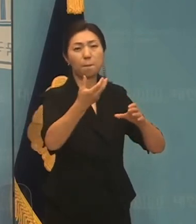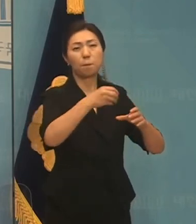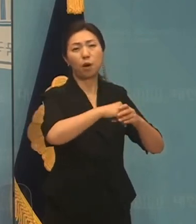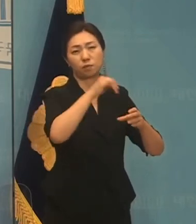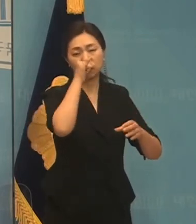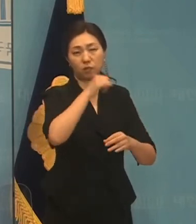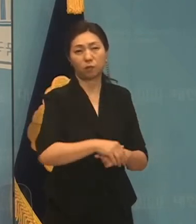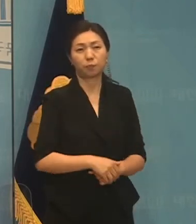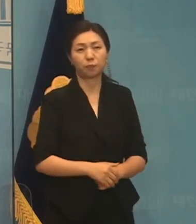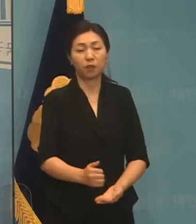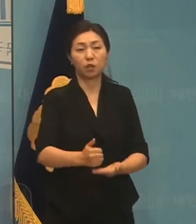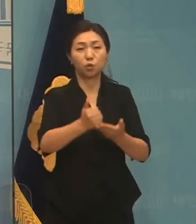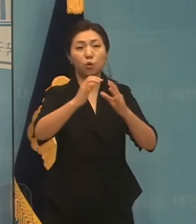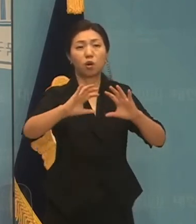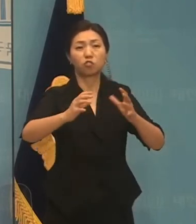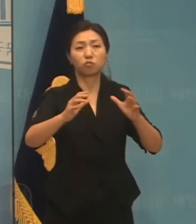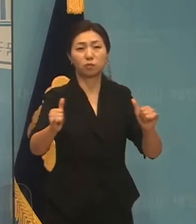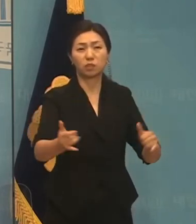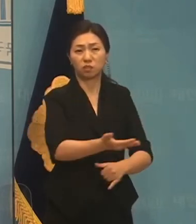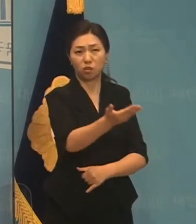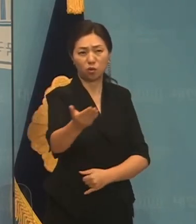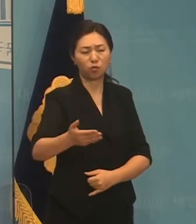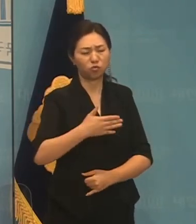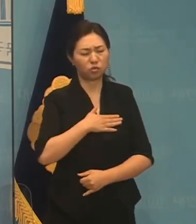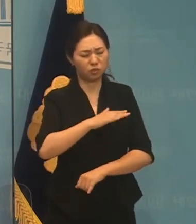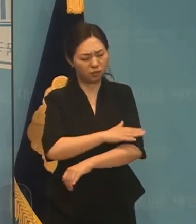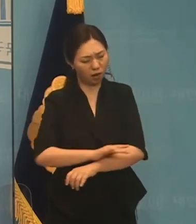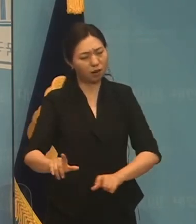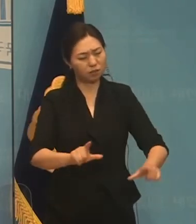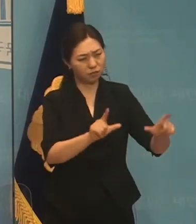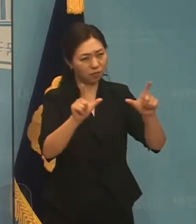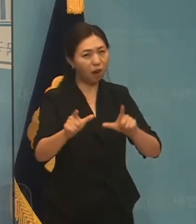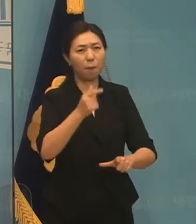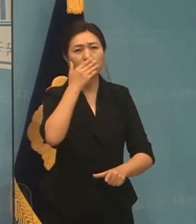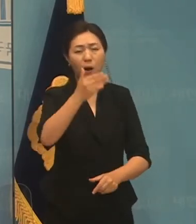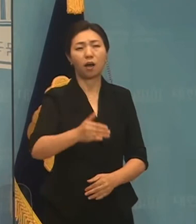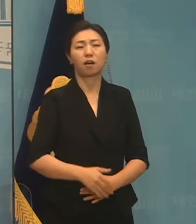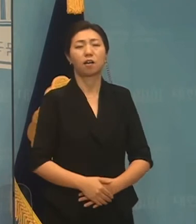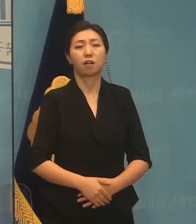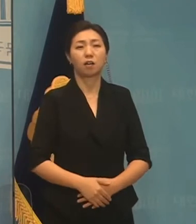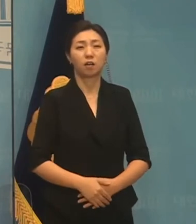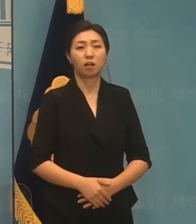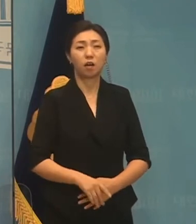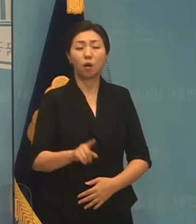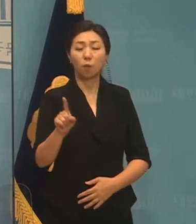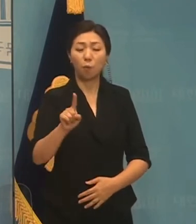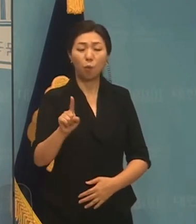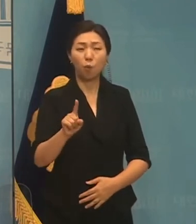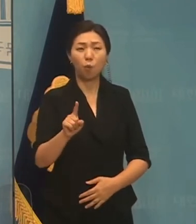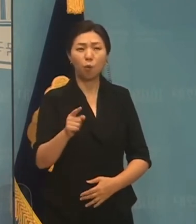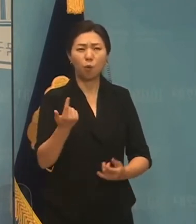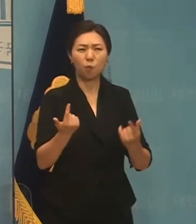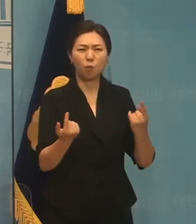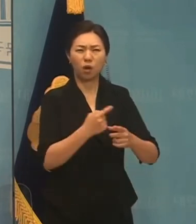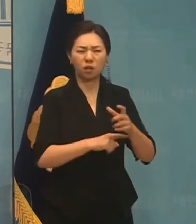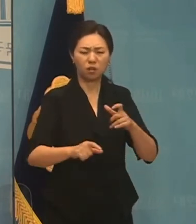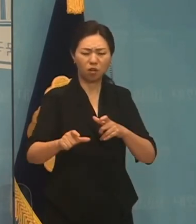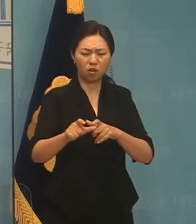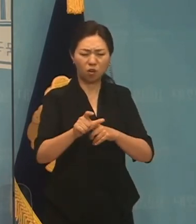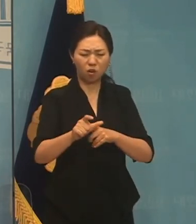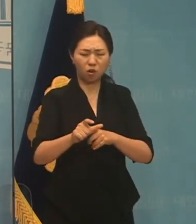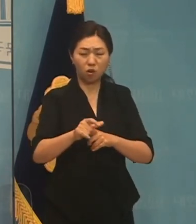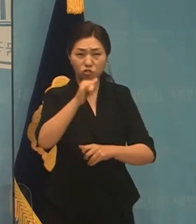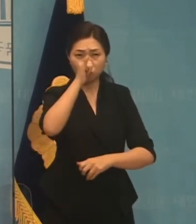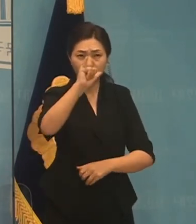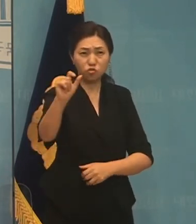국민 여러분, 우리는 잘 찾을 수 있습니다. 무엇보다 우리 민족은 지적 능력이